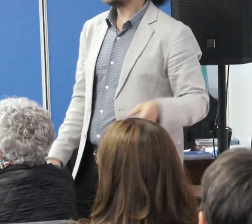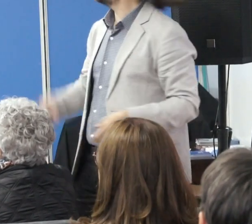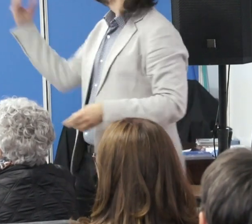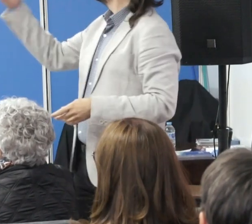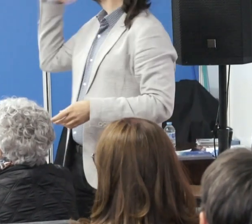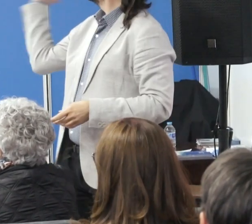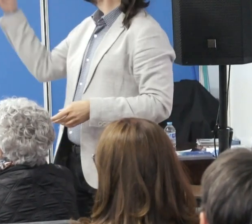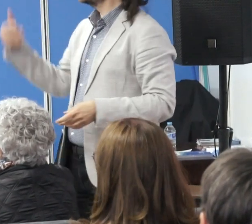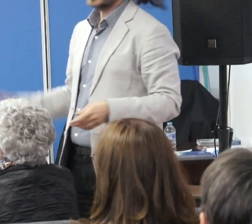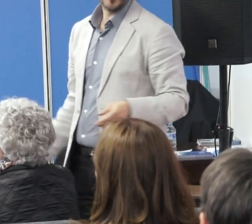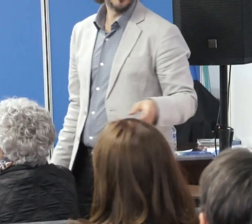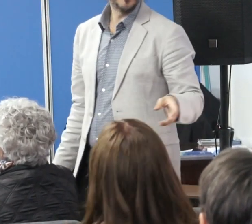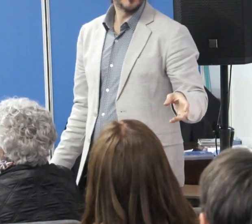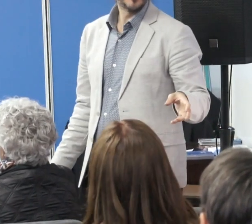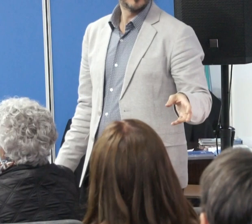Gira. Gira.